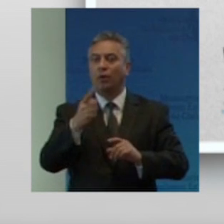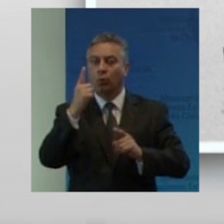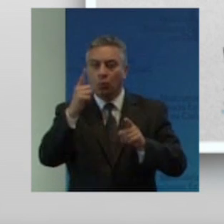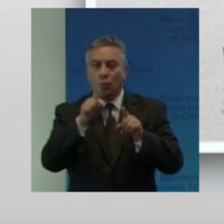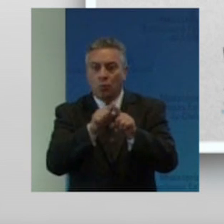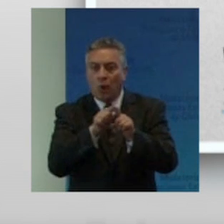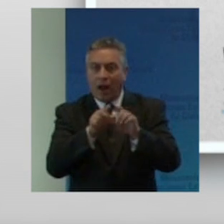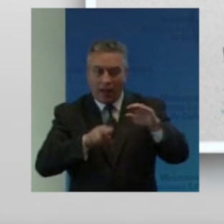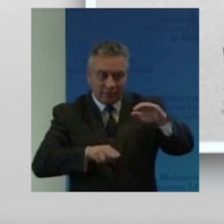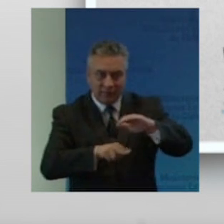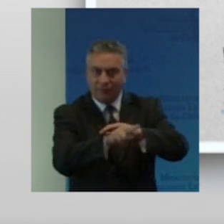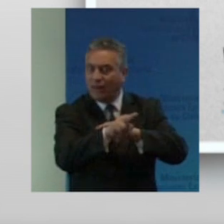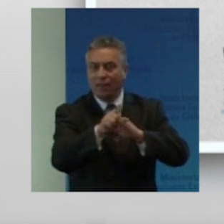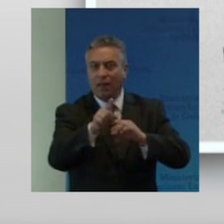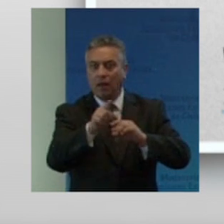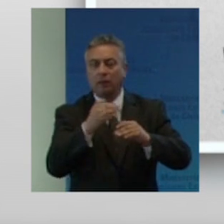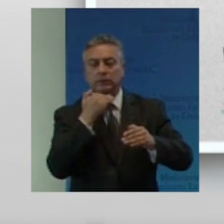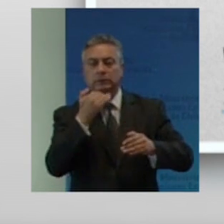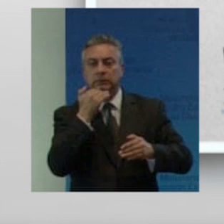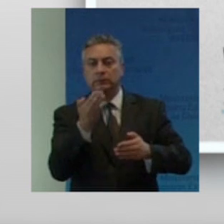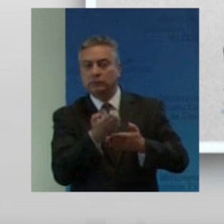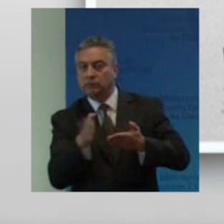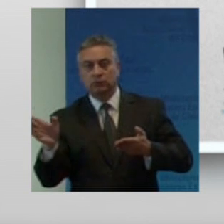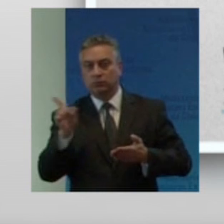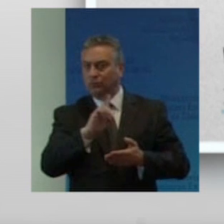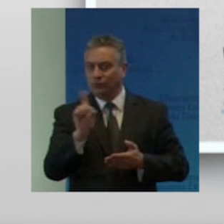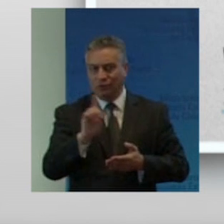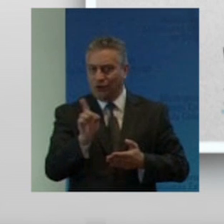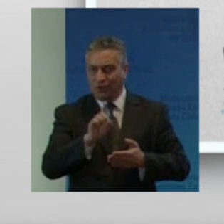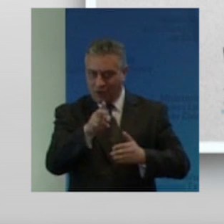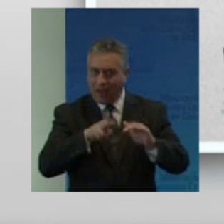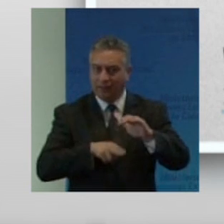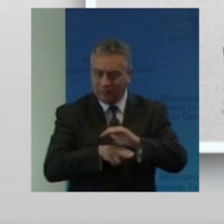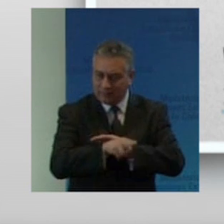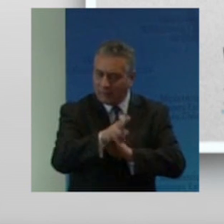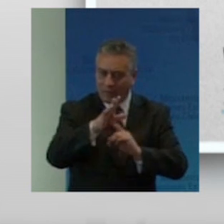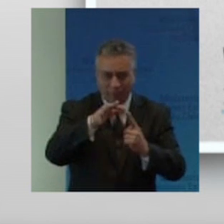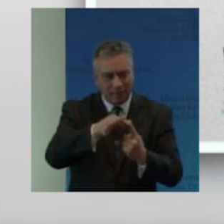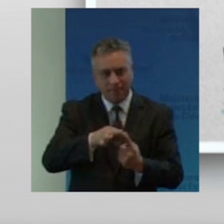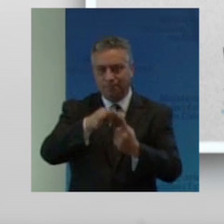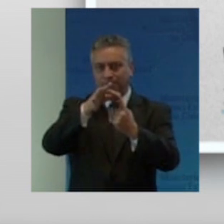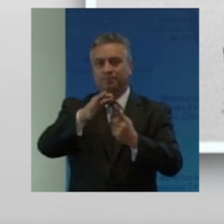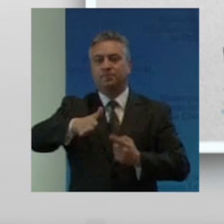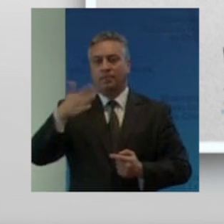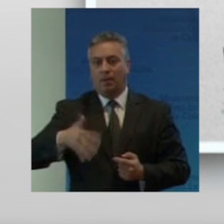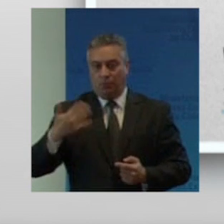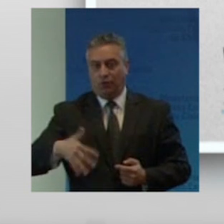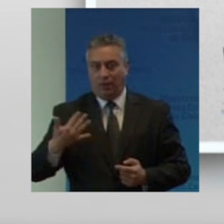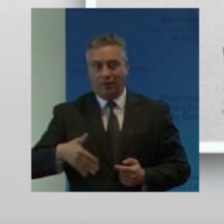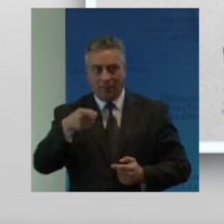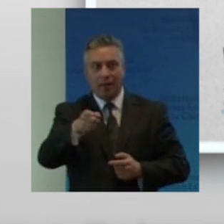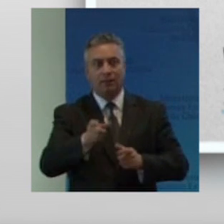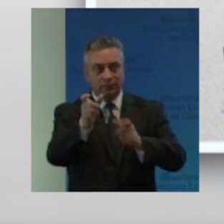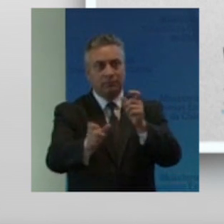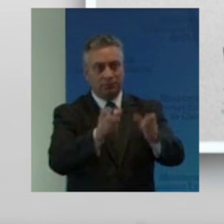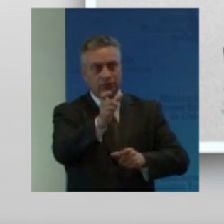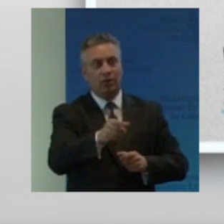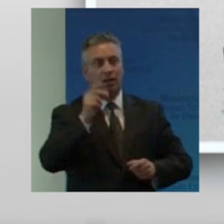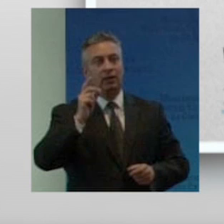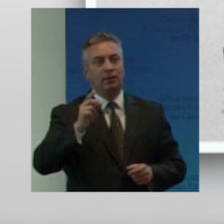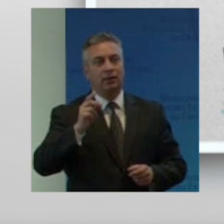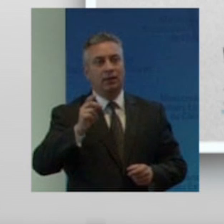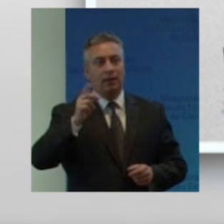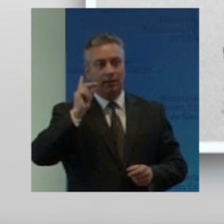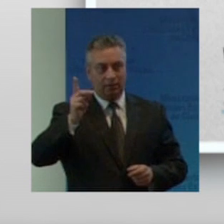condición esencial para inclusión de las personas con discapacidad en el